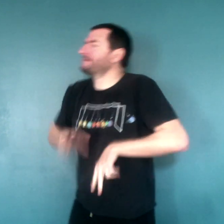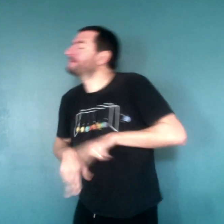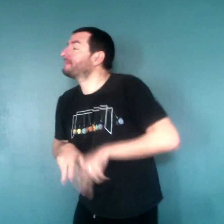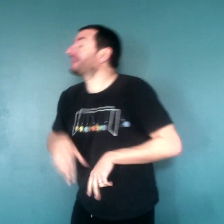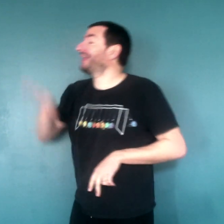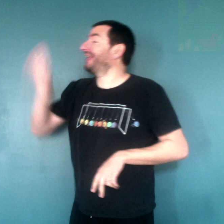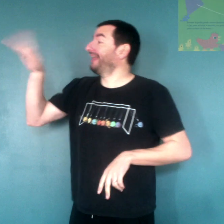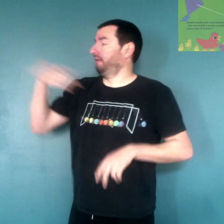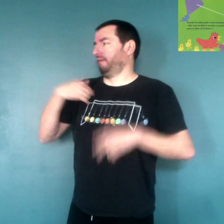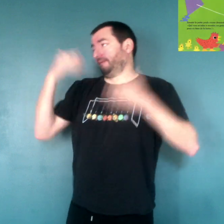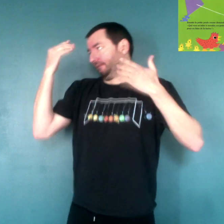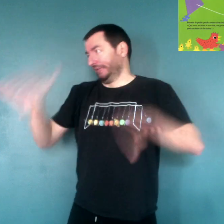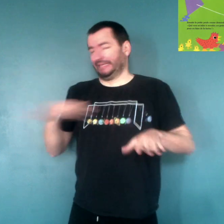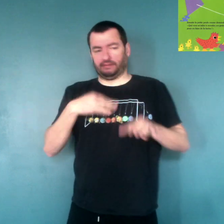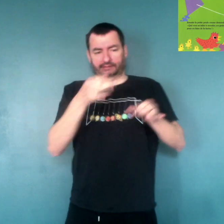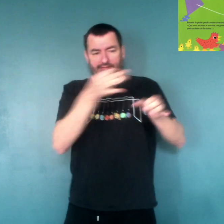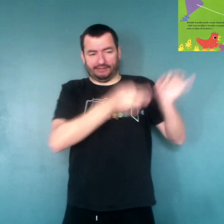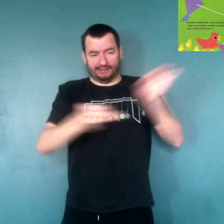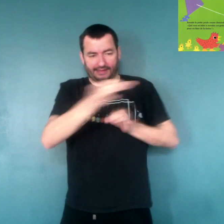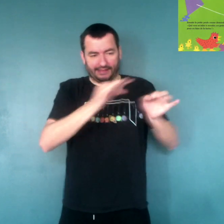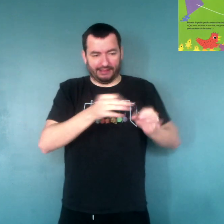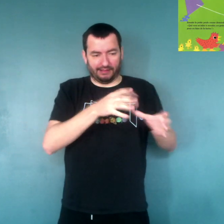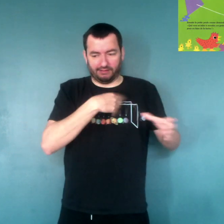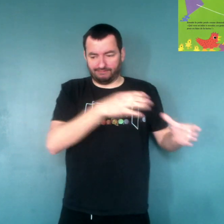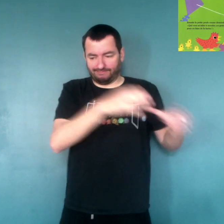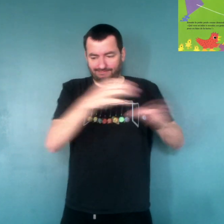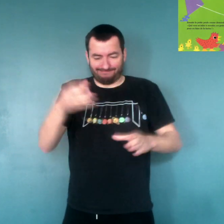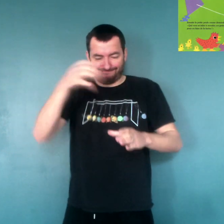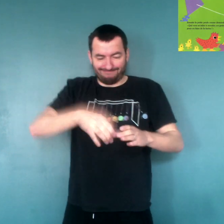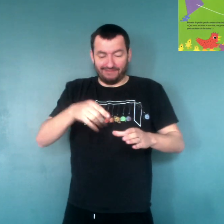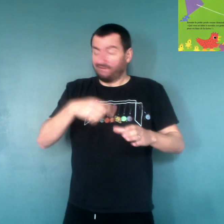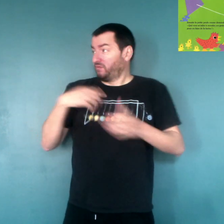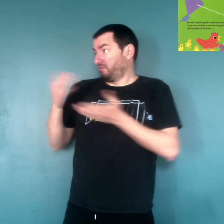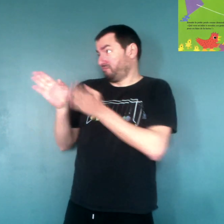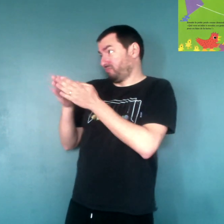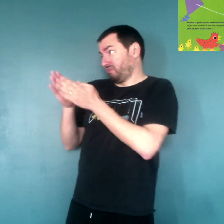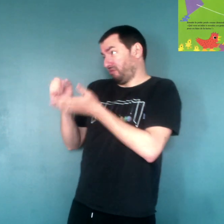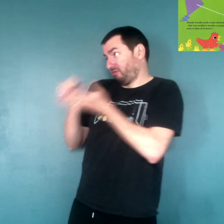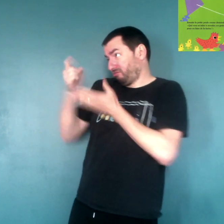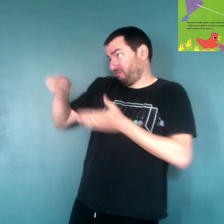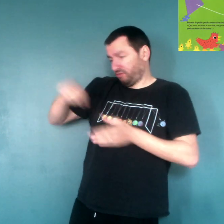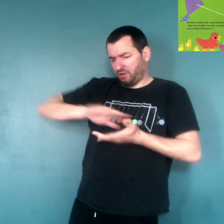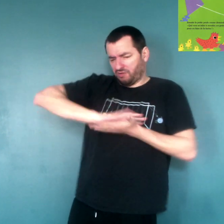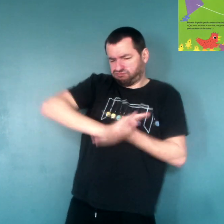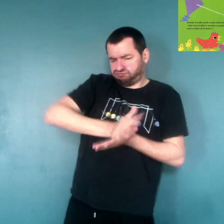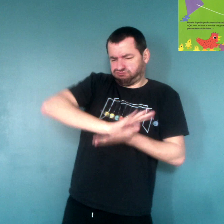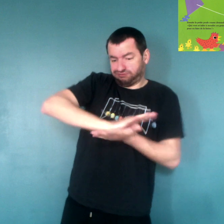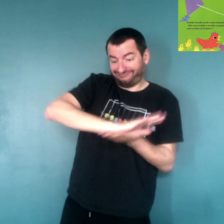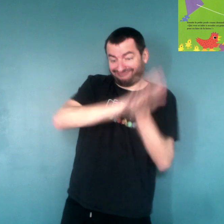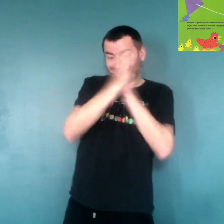Eh, eh, les amis, ça y est, j'ai récupéré les grains. Est-ce que s'il vous plaît, vous pouvez m'aider à les moudre